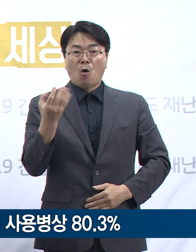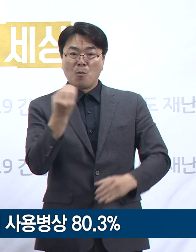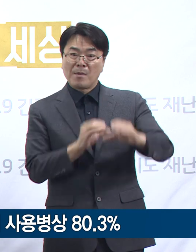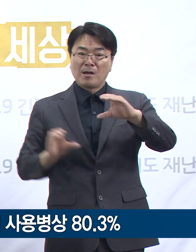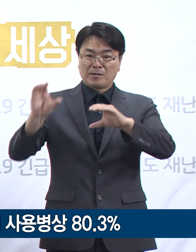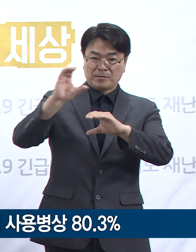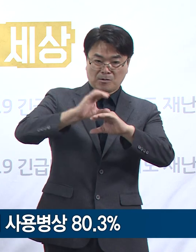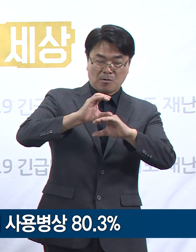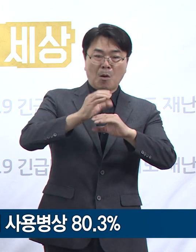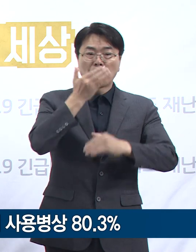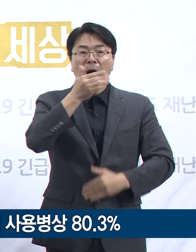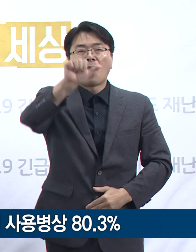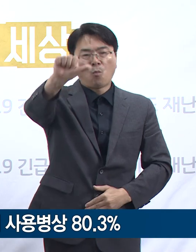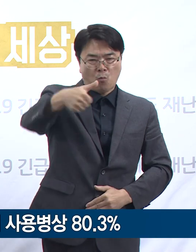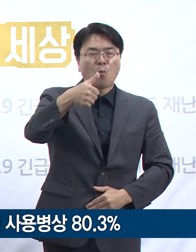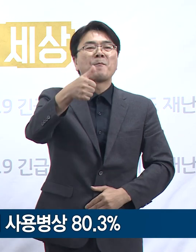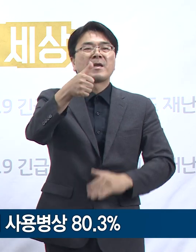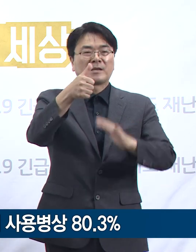500명입니다.